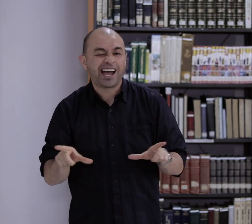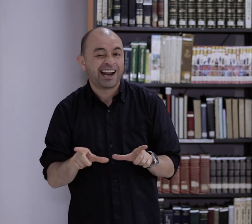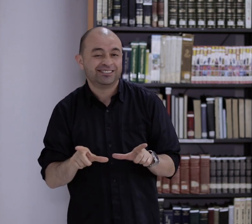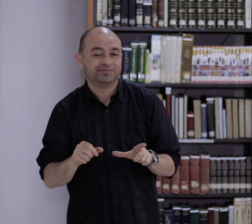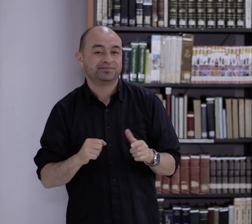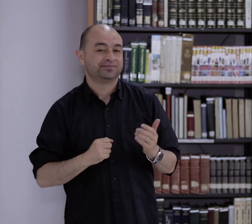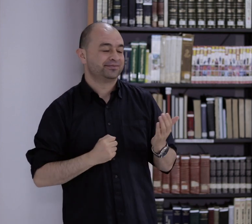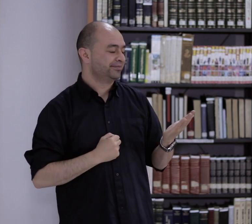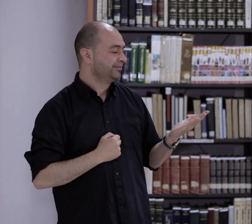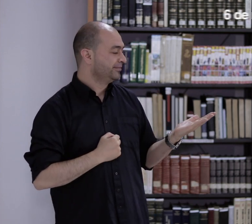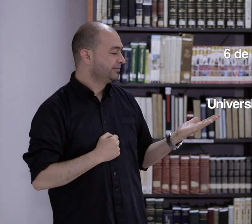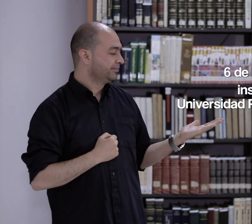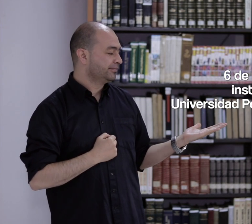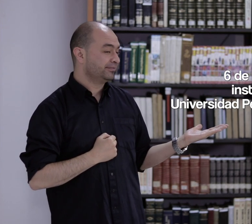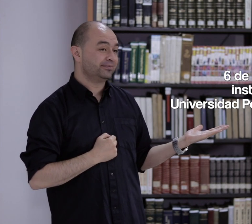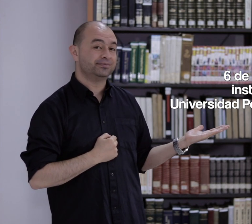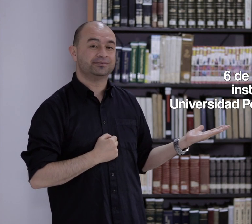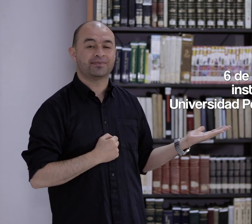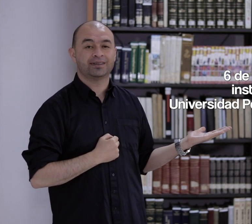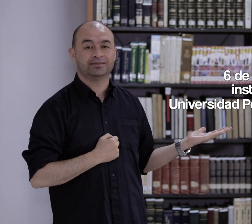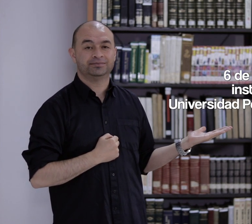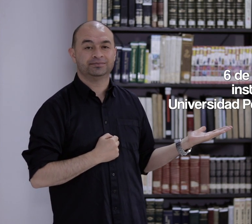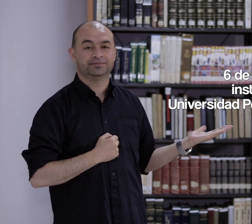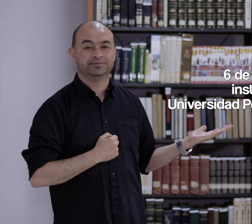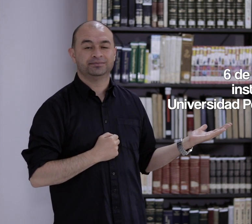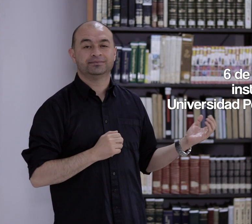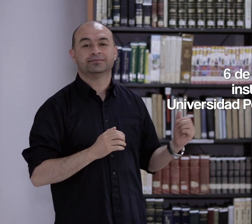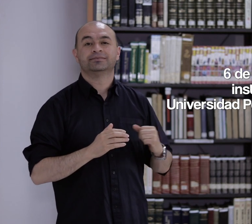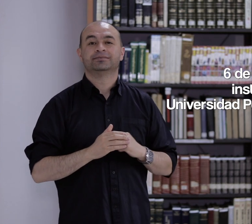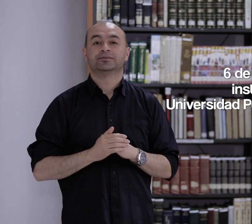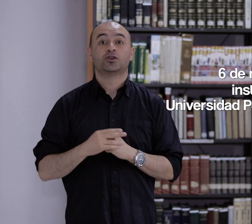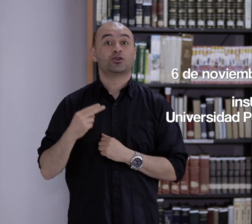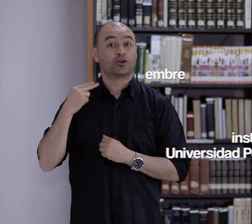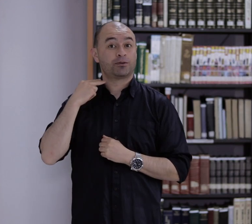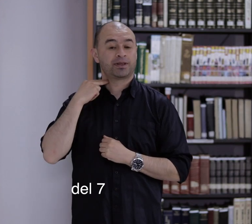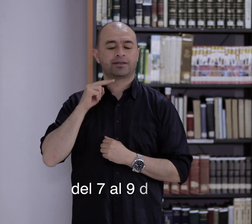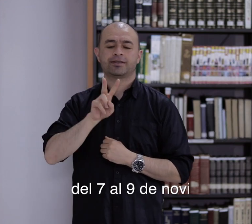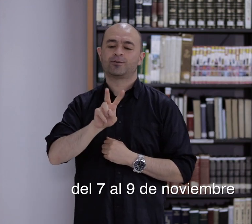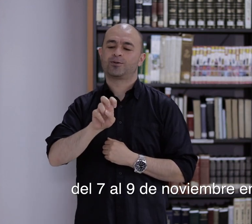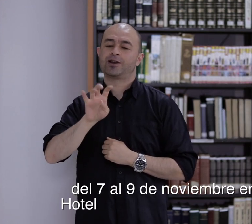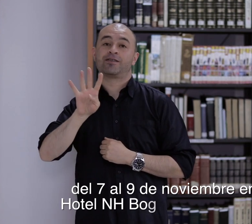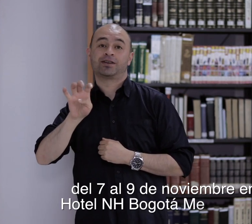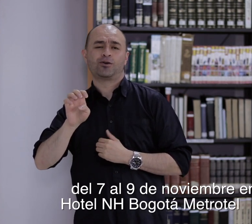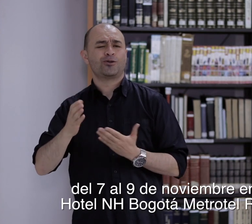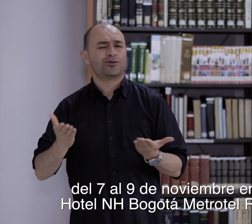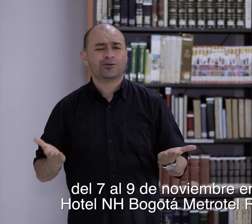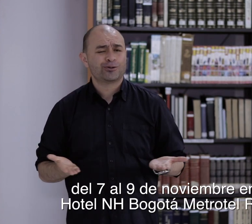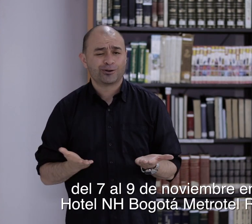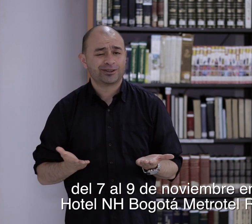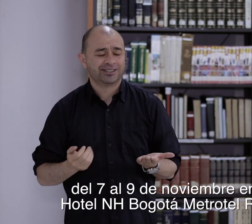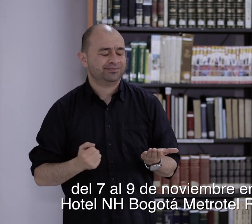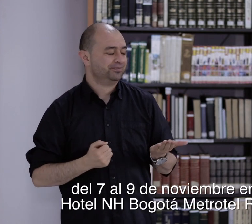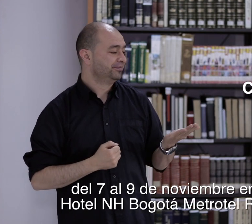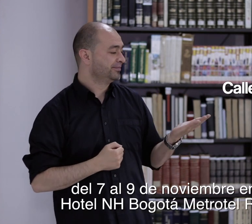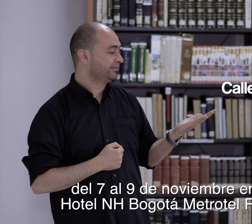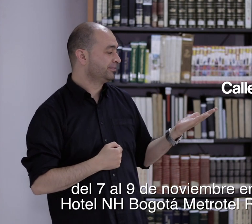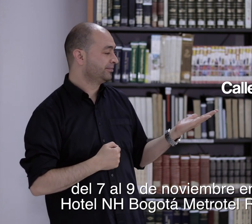Universidad Pedagógica Nacional de 8 de la mañana a 5 de la tarde. Y del 7 al 9 de noviembre en el Hotel NH